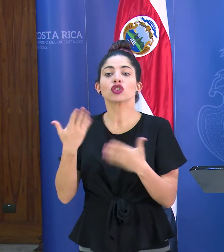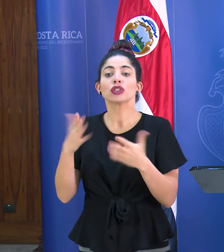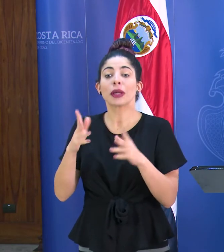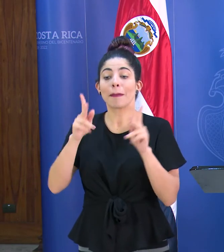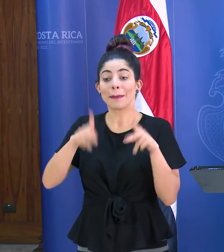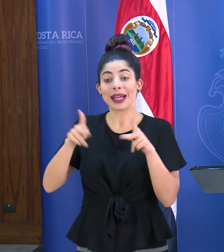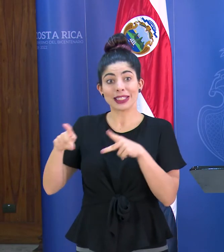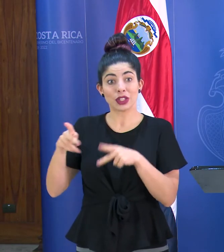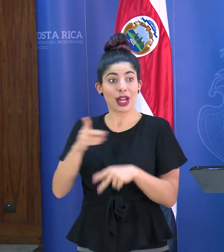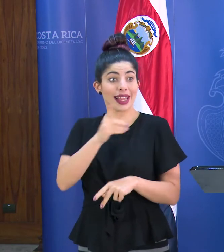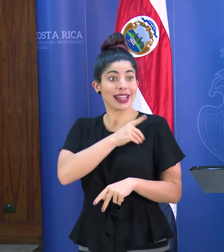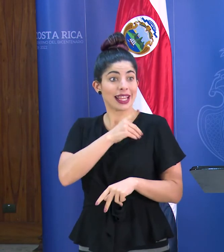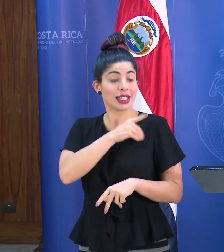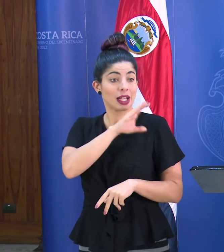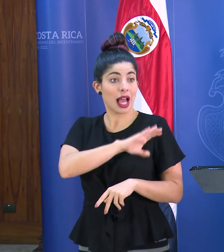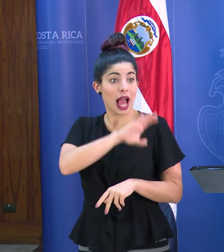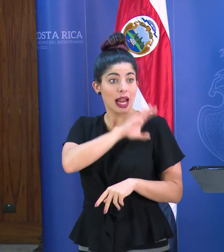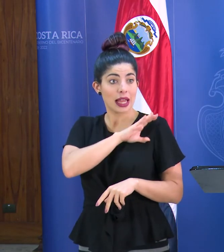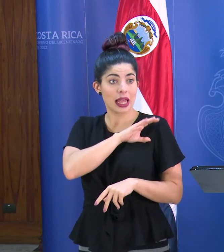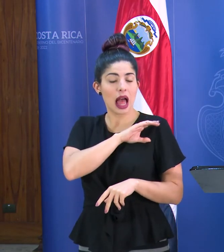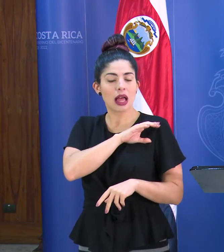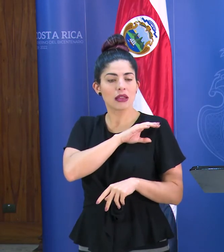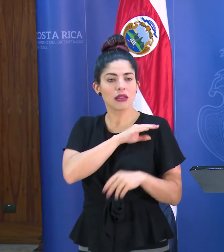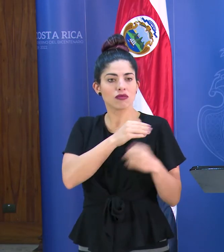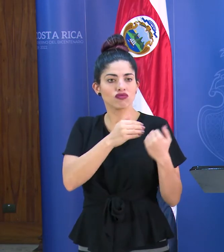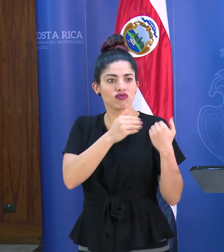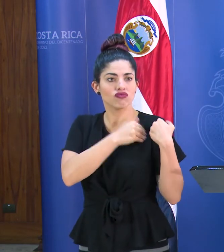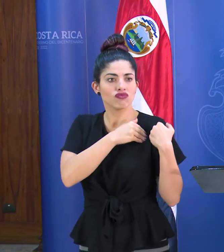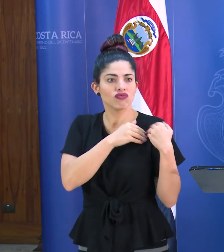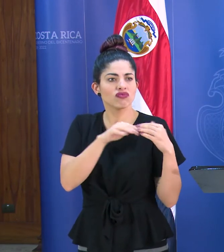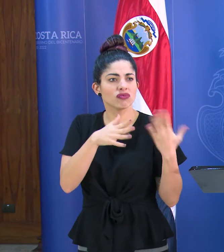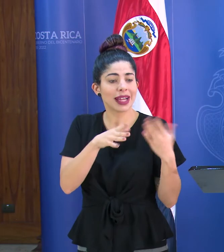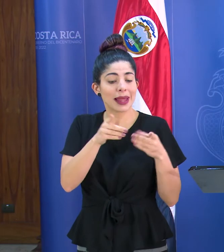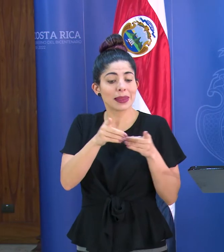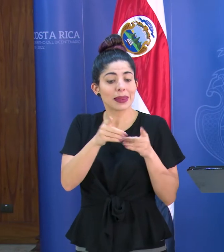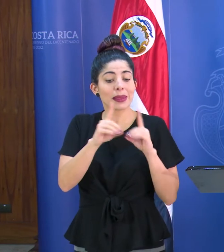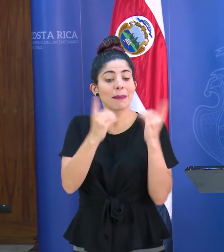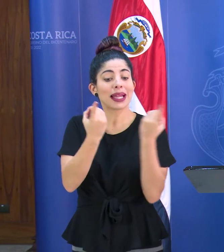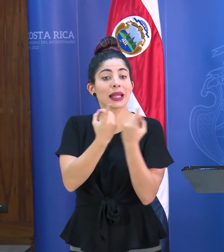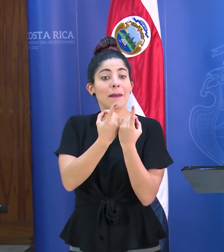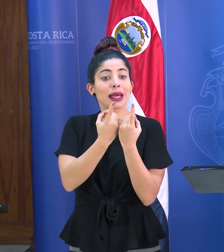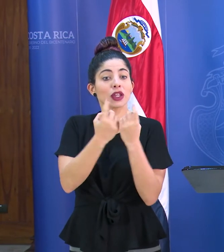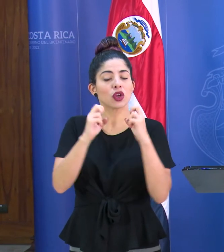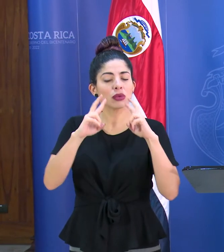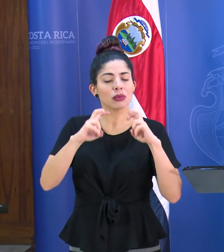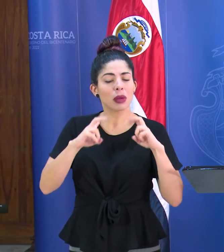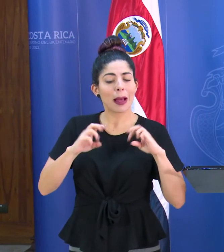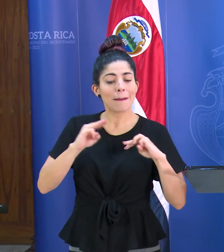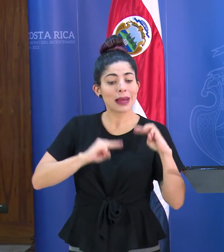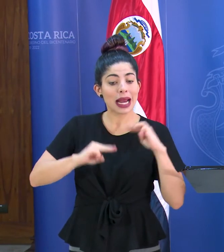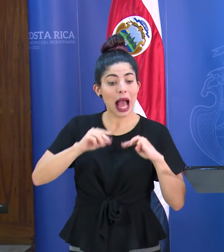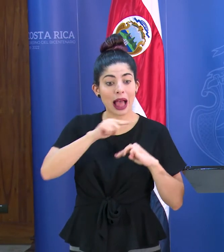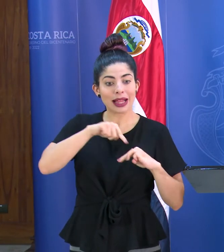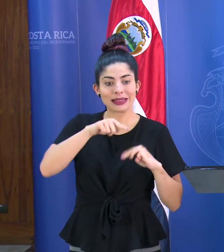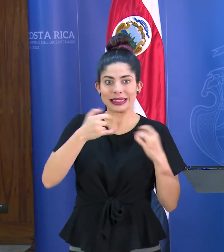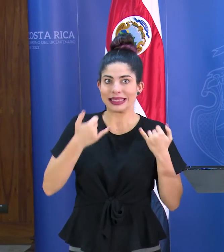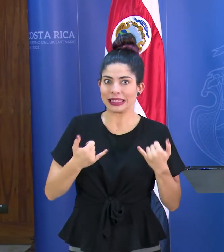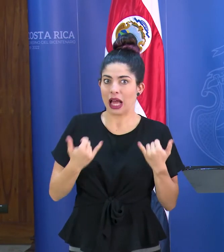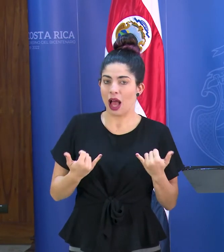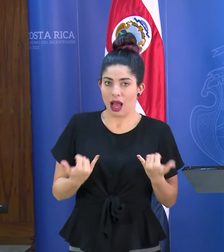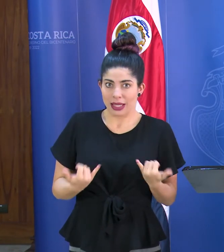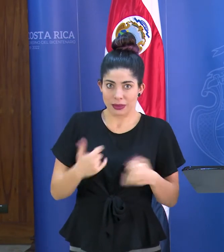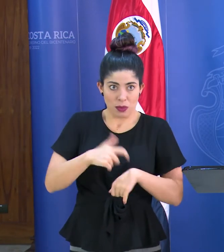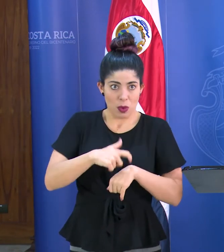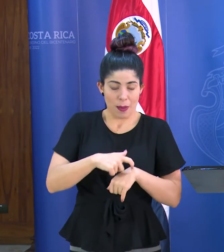personal de la Dirección de Calidad para que específicamente el Departamento de Verificación de Mercados ya están ahorita